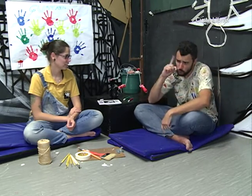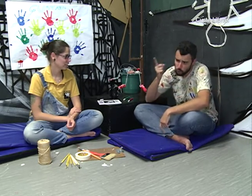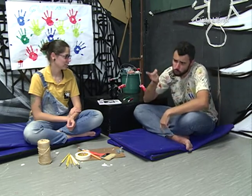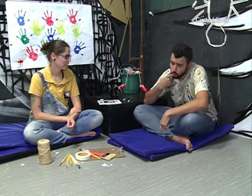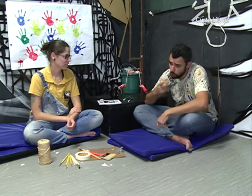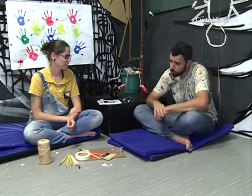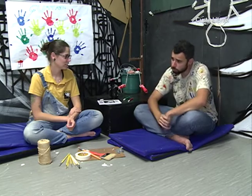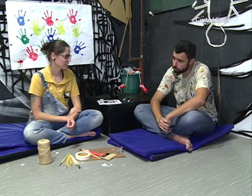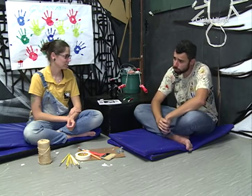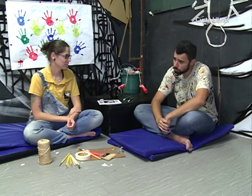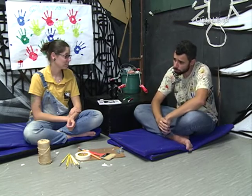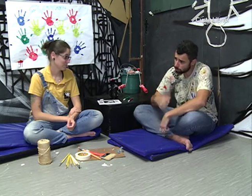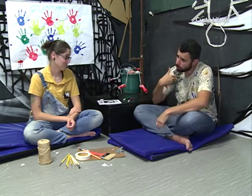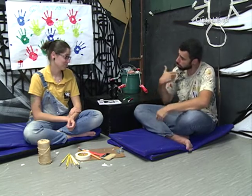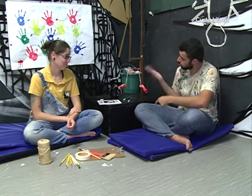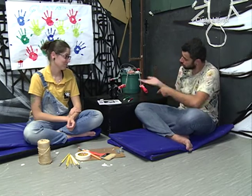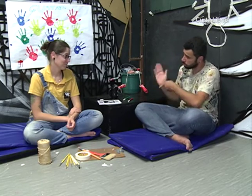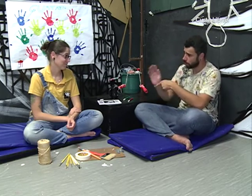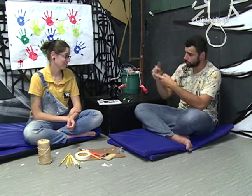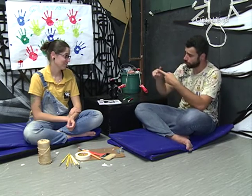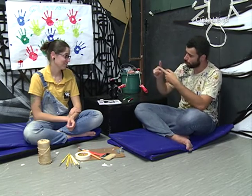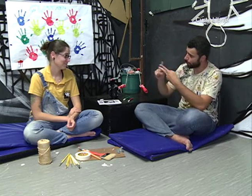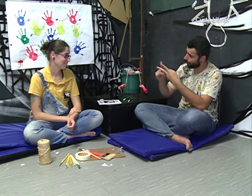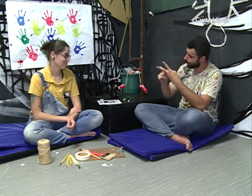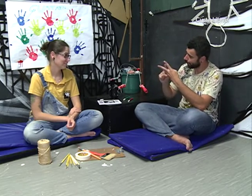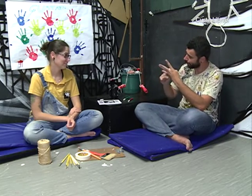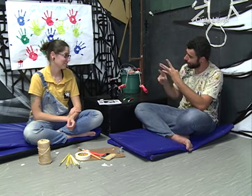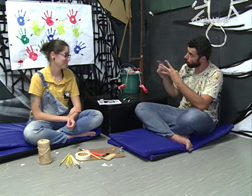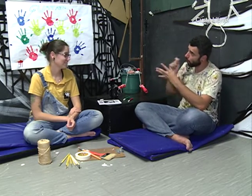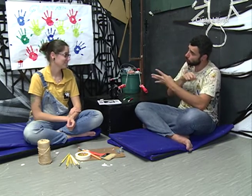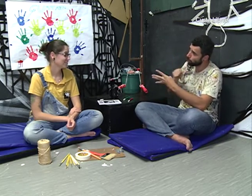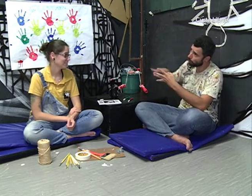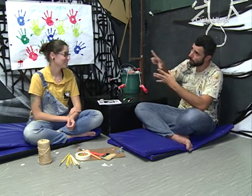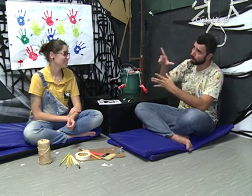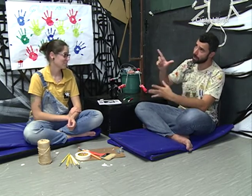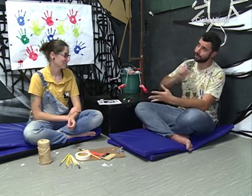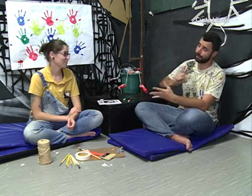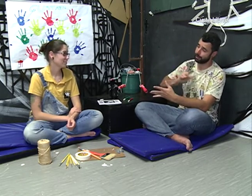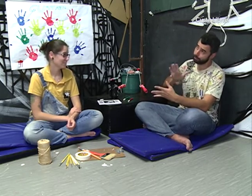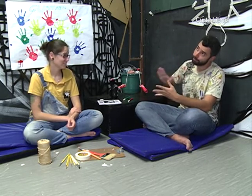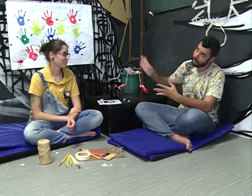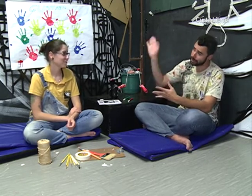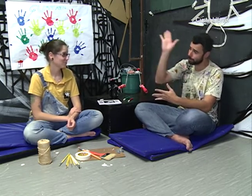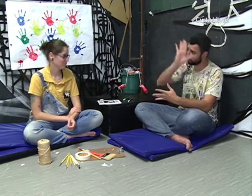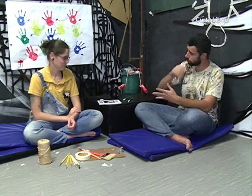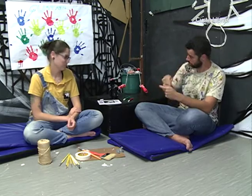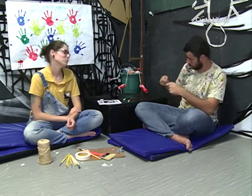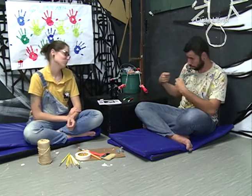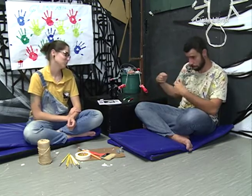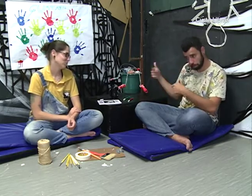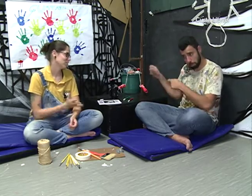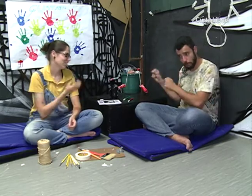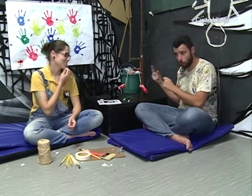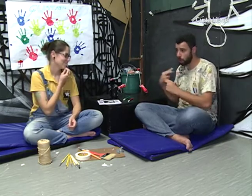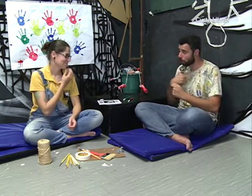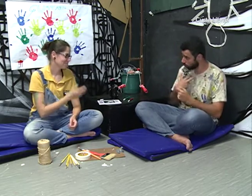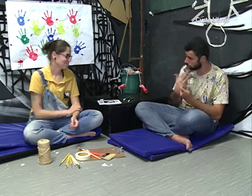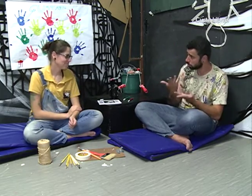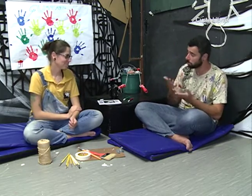trabalhos. Minhas experiências anteriores, realizadas em todo o Brasil. Perguntei para a pessoa. Será que